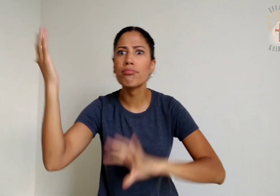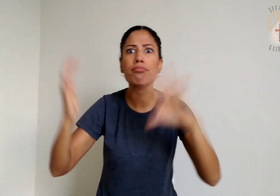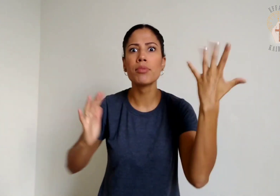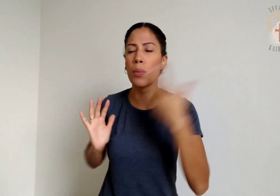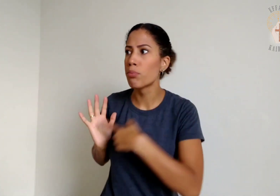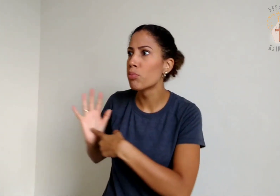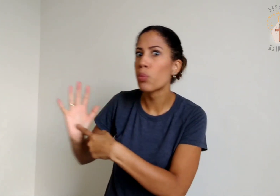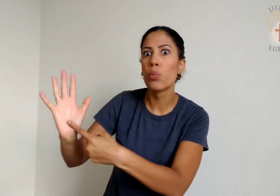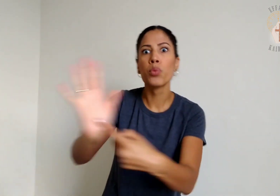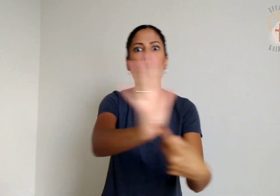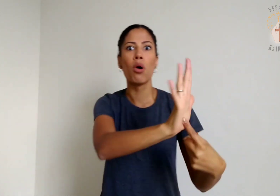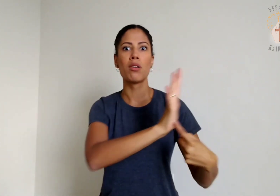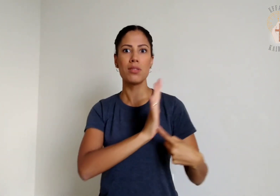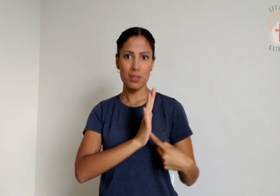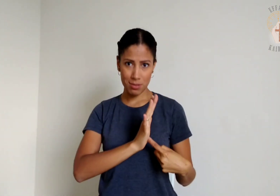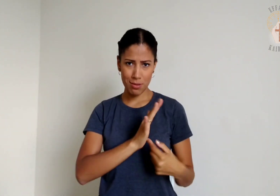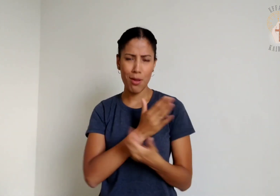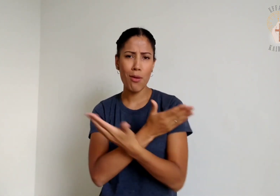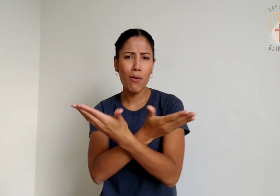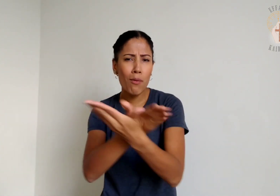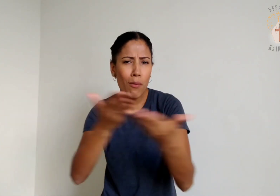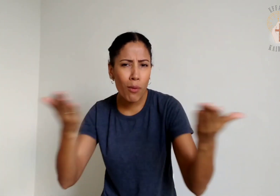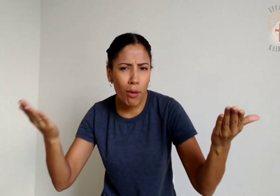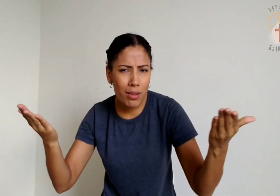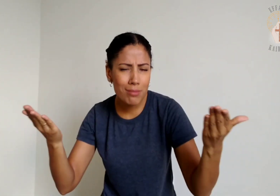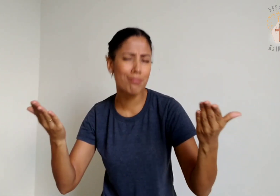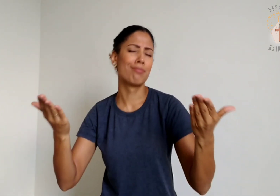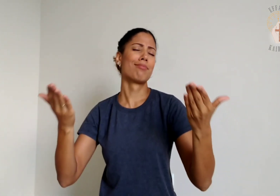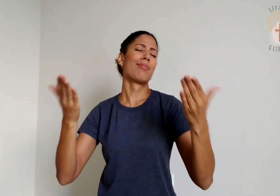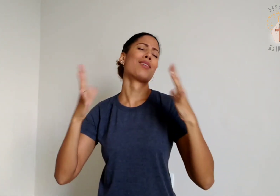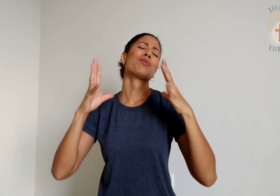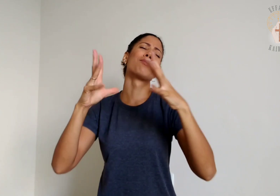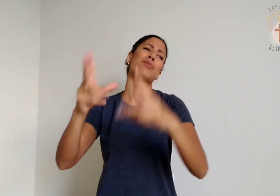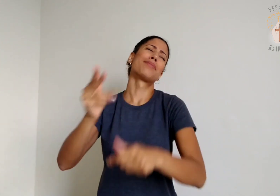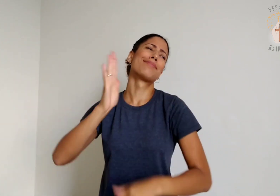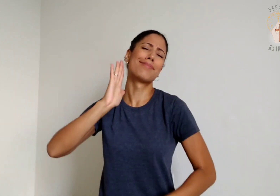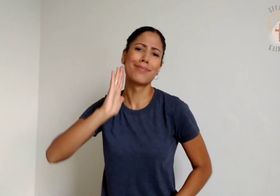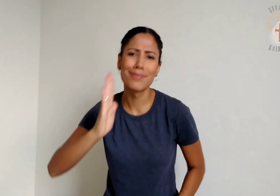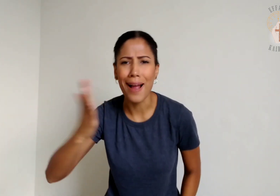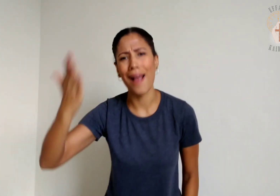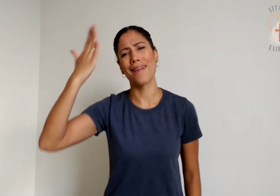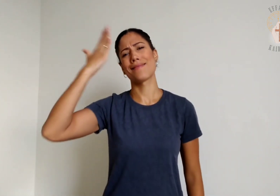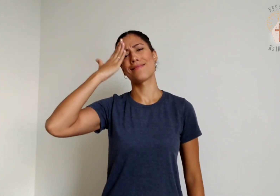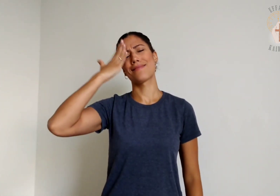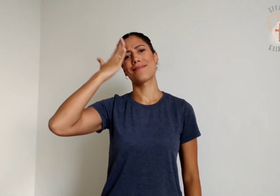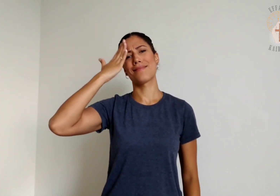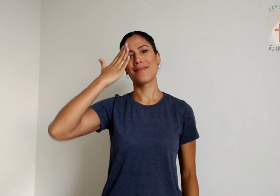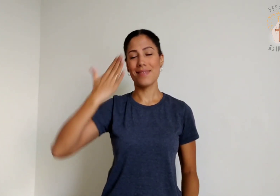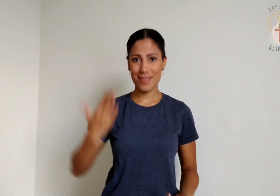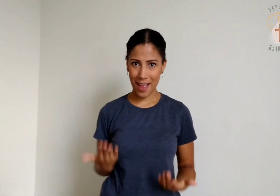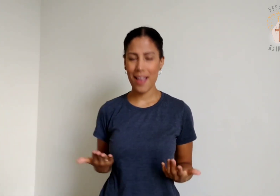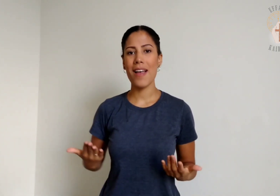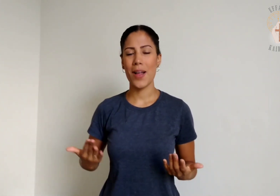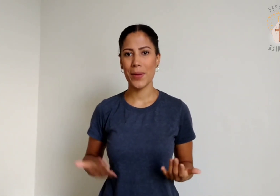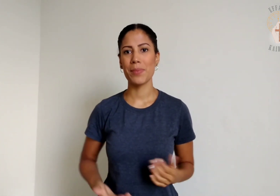Deus realizou por meio dele entre vós. Tudo isto, vós bem o sabéis.